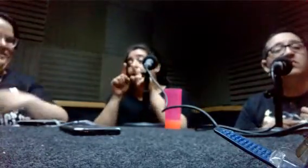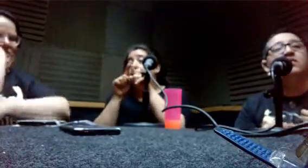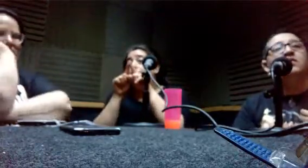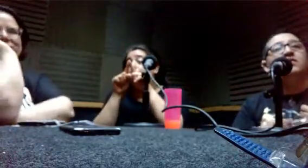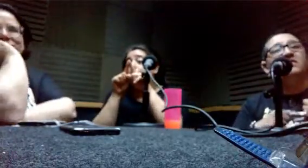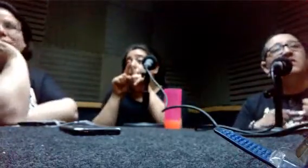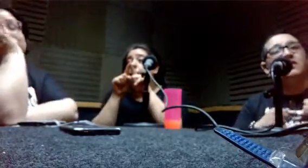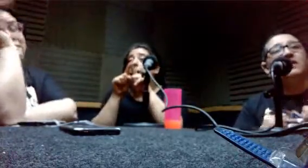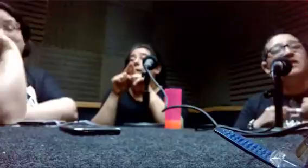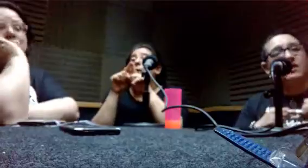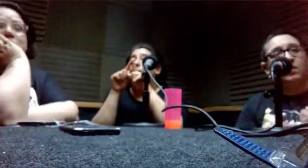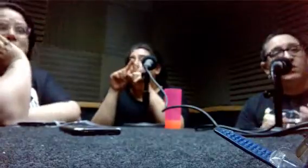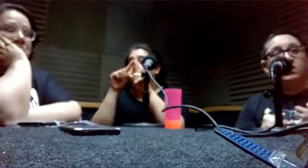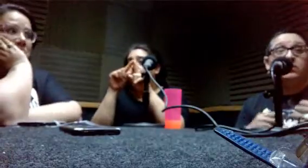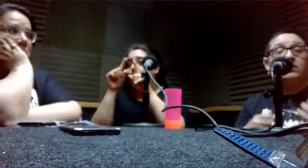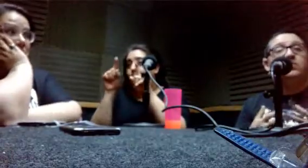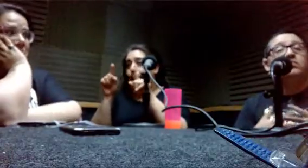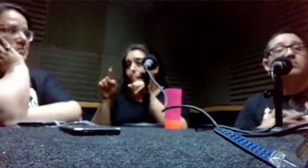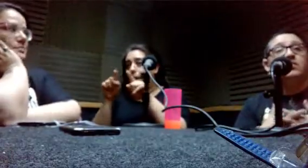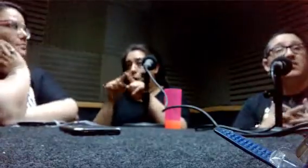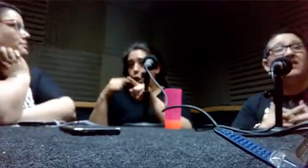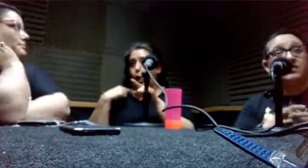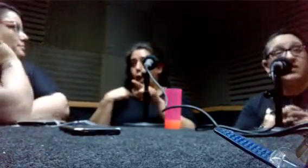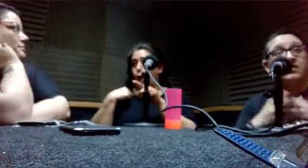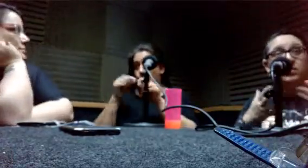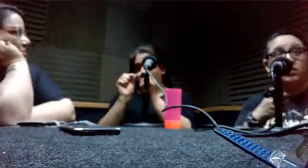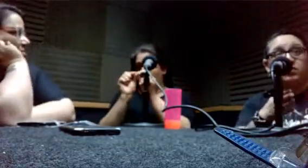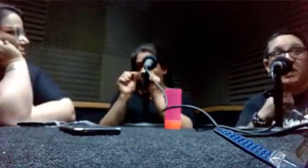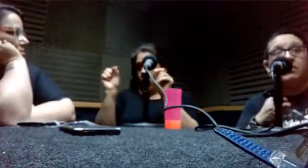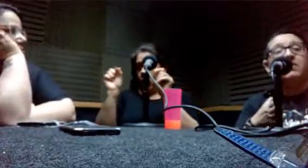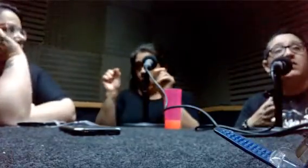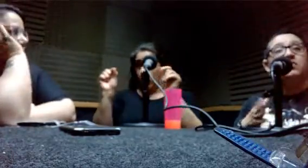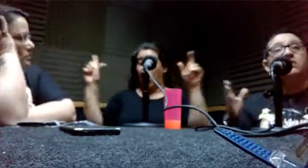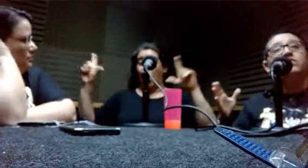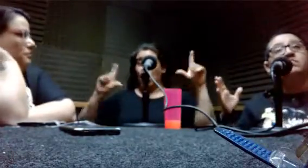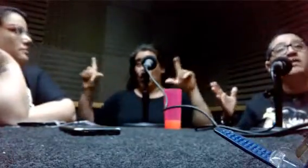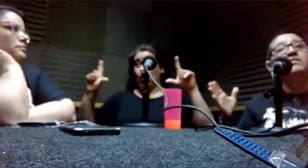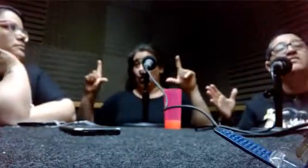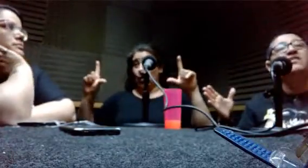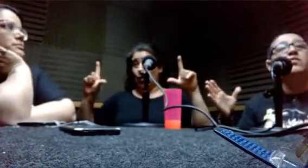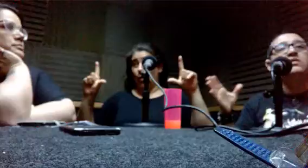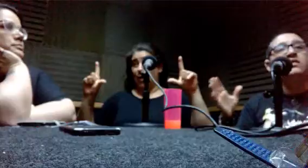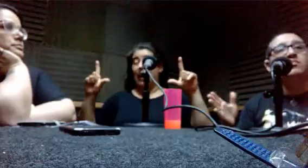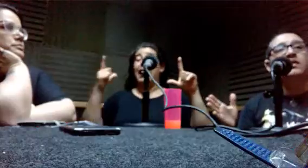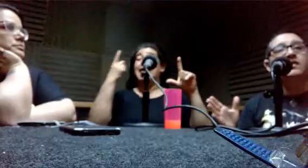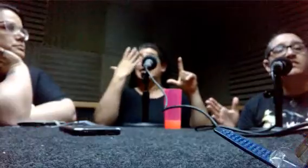de medir el recuadro en un LSD, en un plasma, vos tenés un plasma de 50 pulgadas.